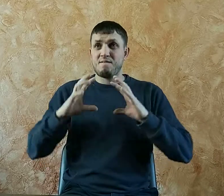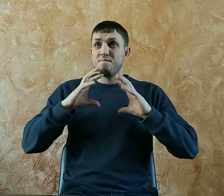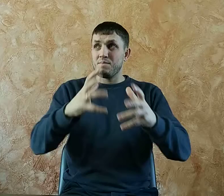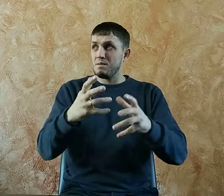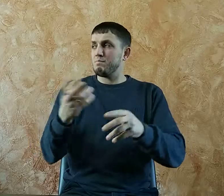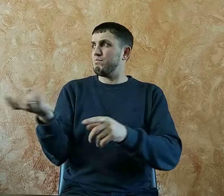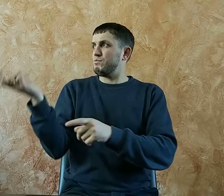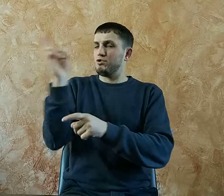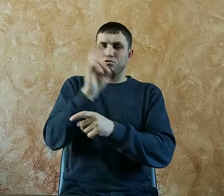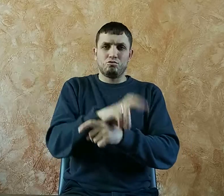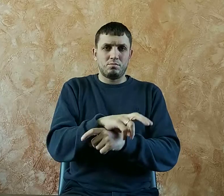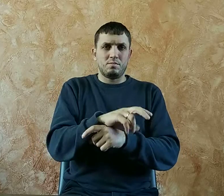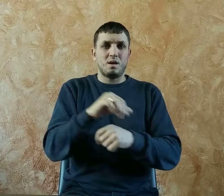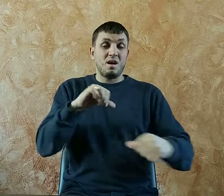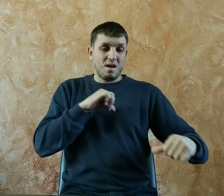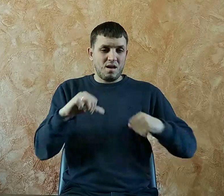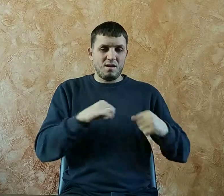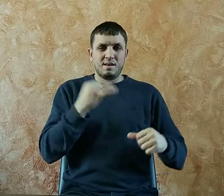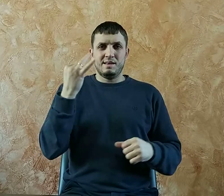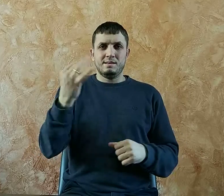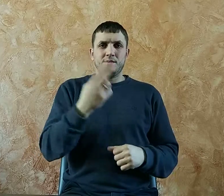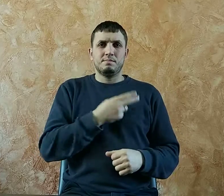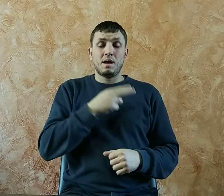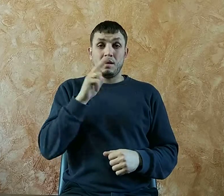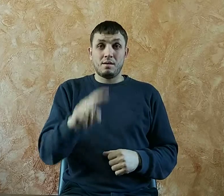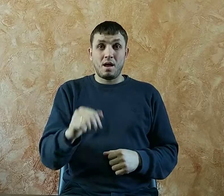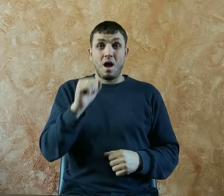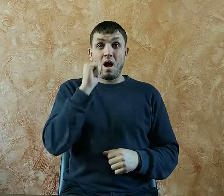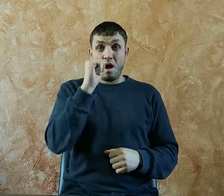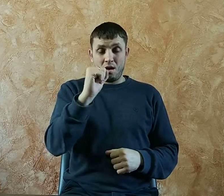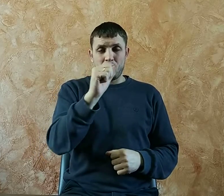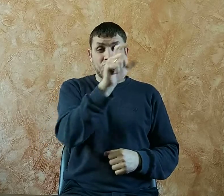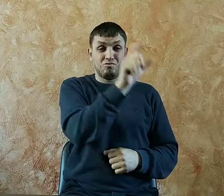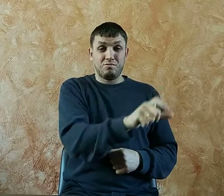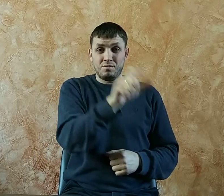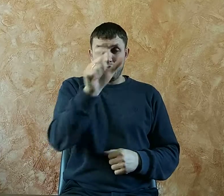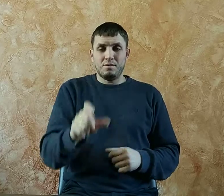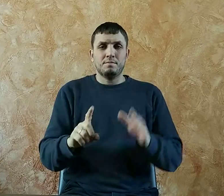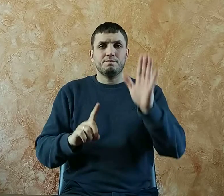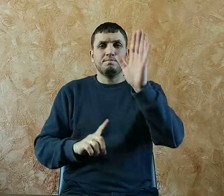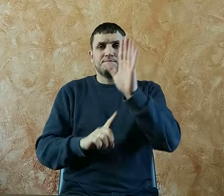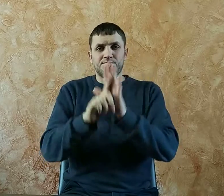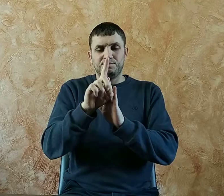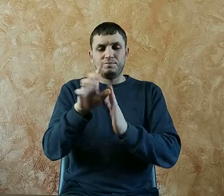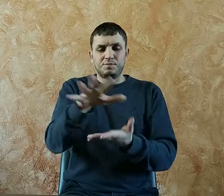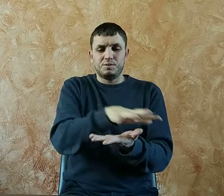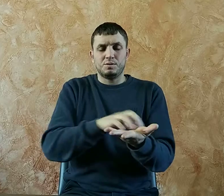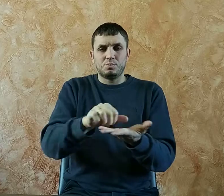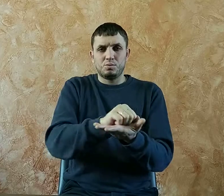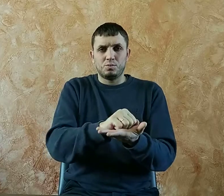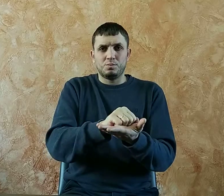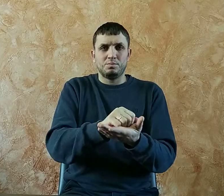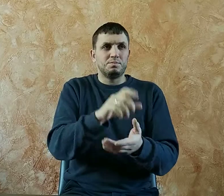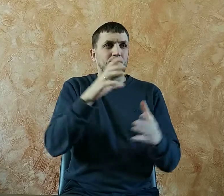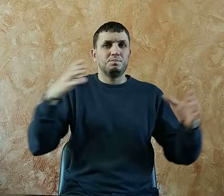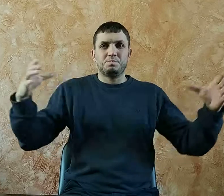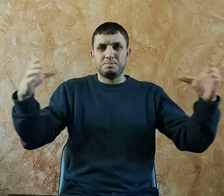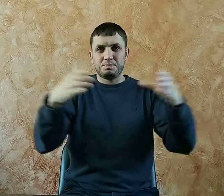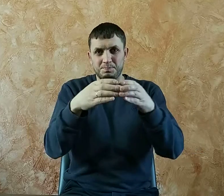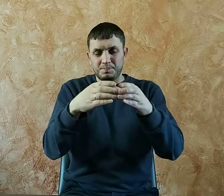грех и смерть, а человечество стало испорченной расой. Апостол